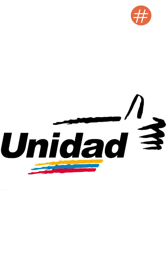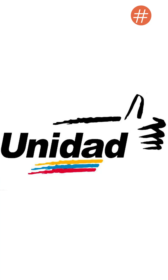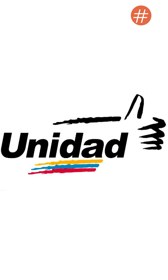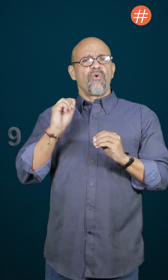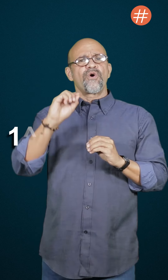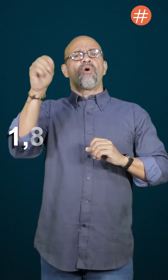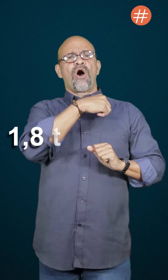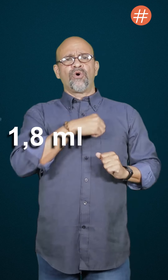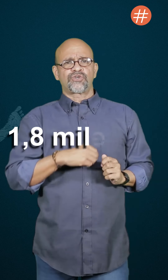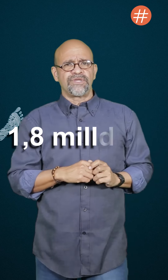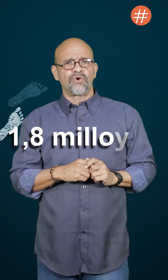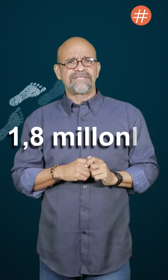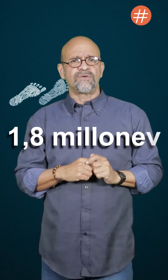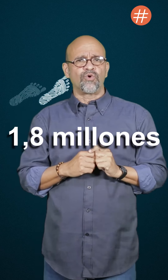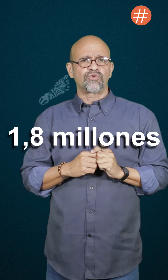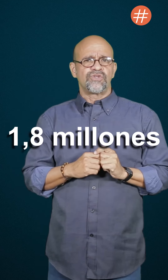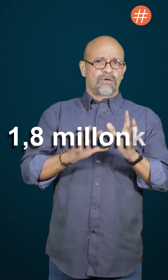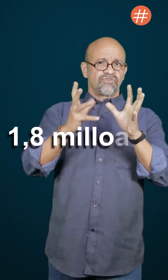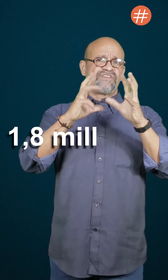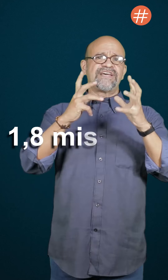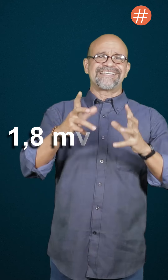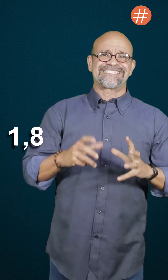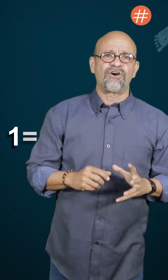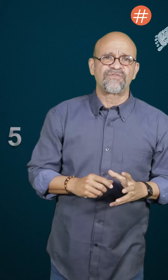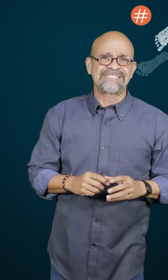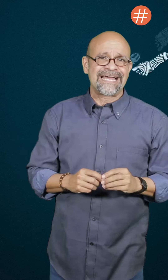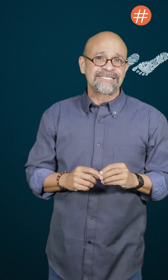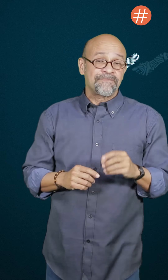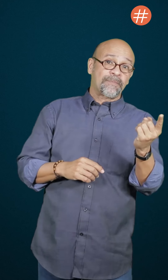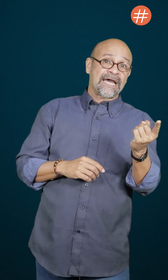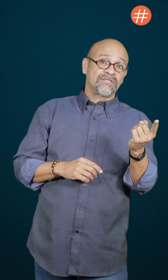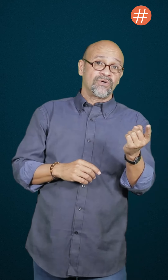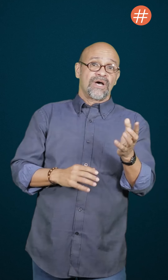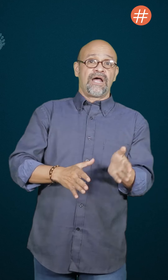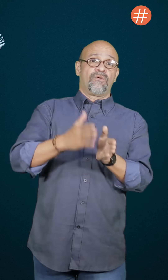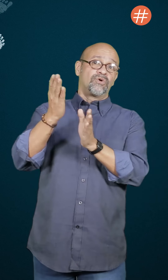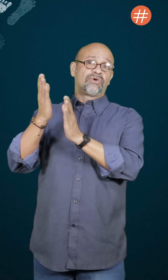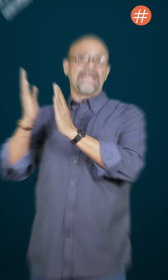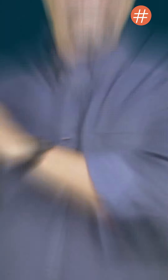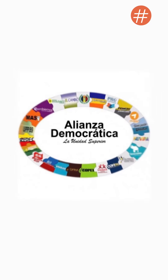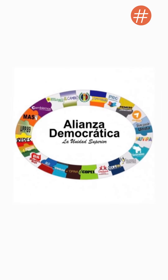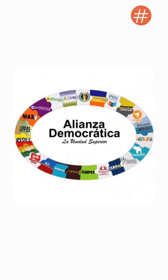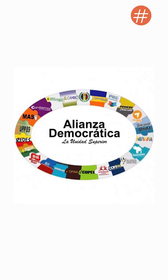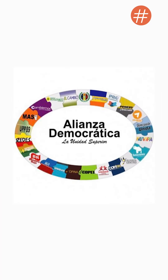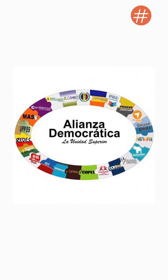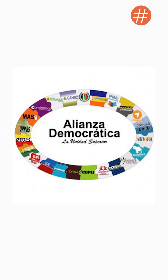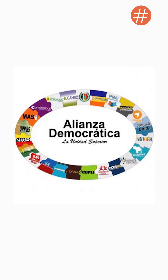con 1,8 millones de votos según cifras extraoficiales, superando a los votos de la Alianza Democrática, que